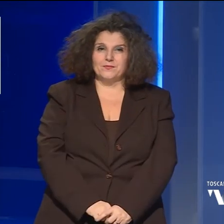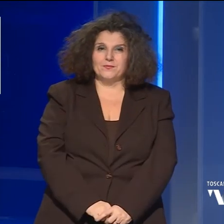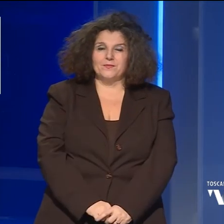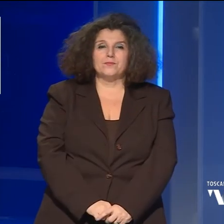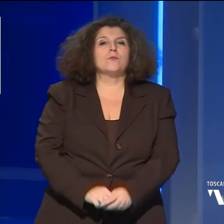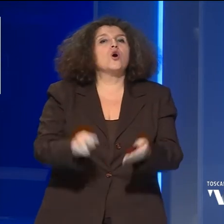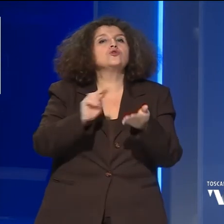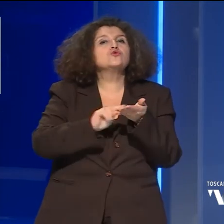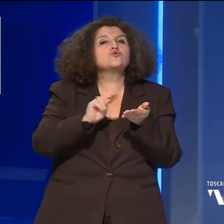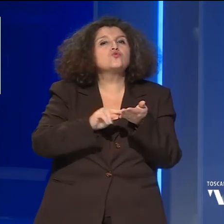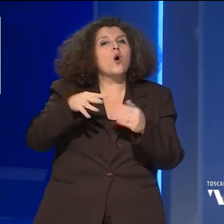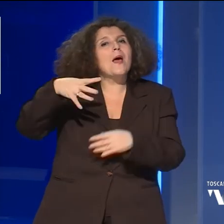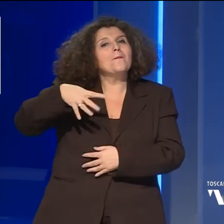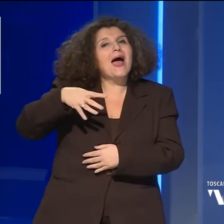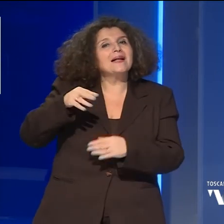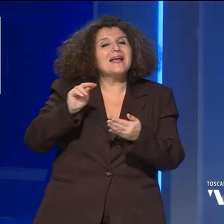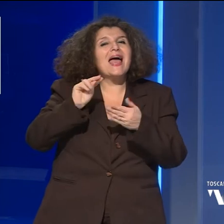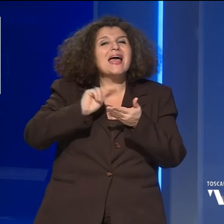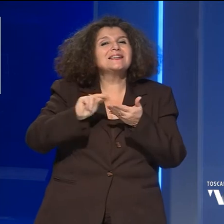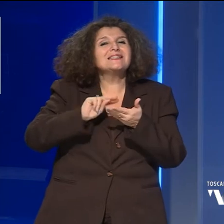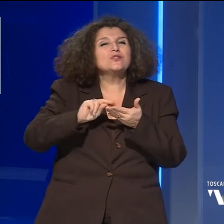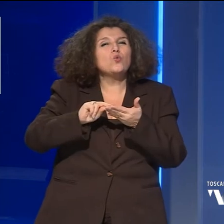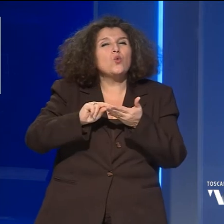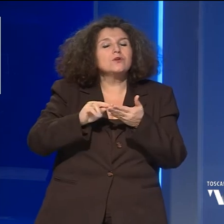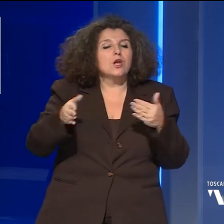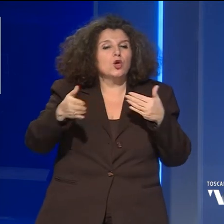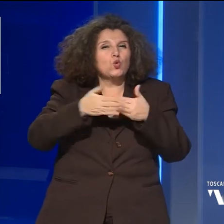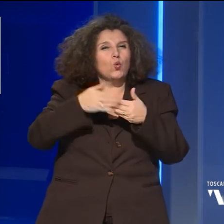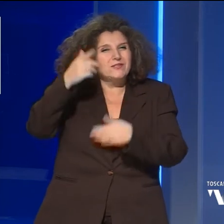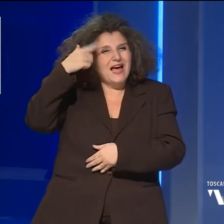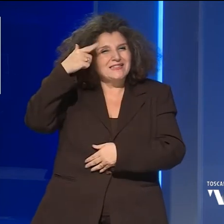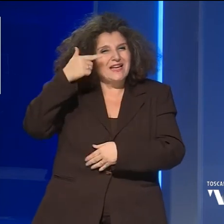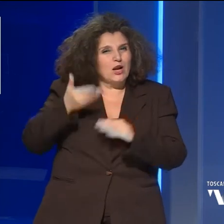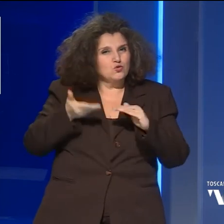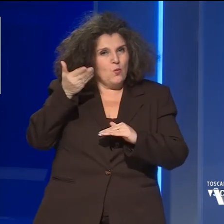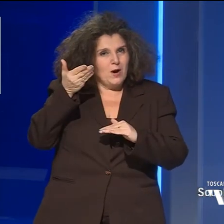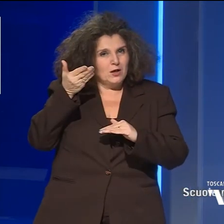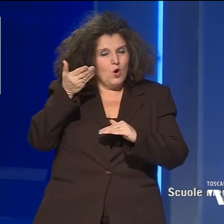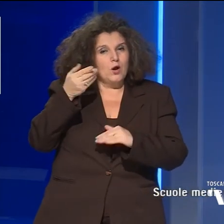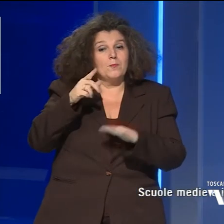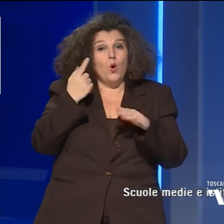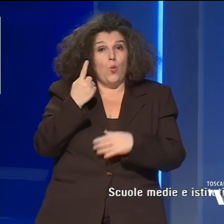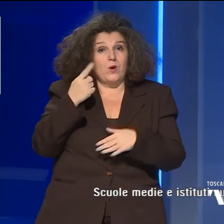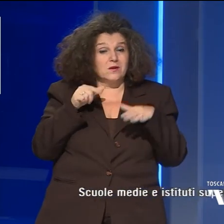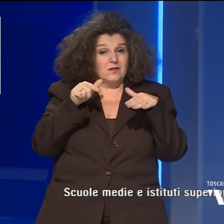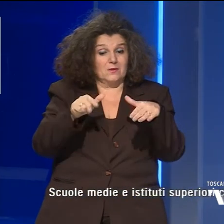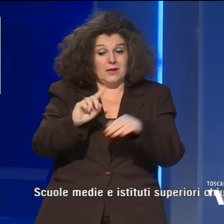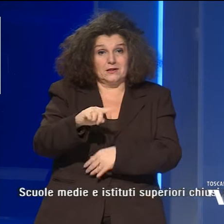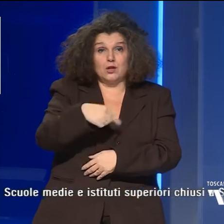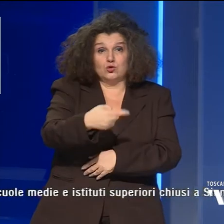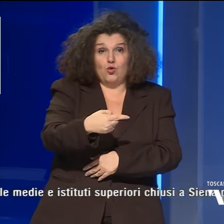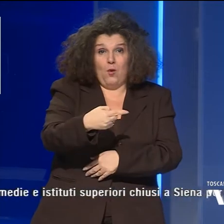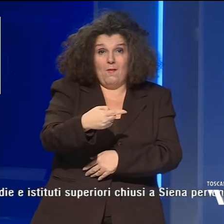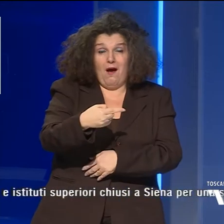Scuole medie e istituti superiori chiusi a Siena per una settimana a partire da domani